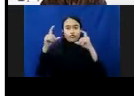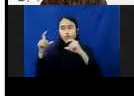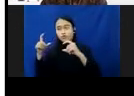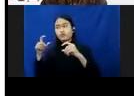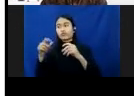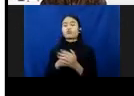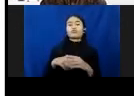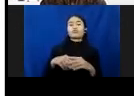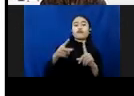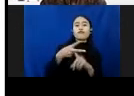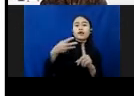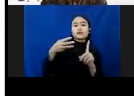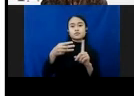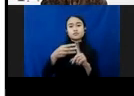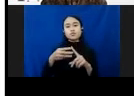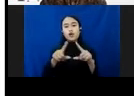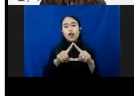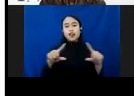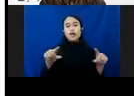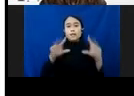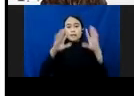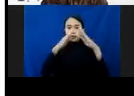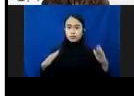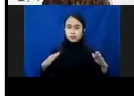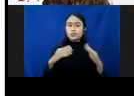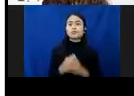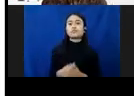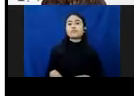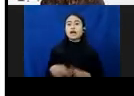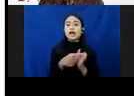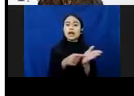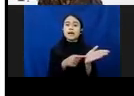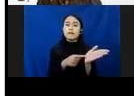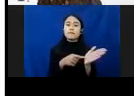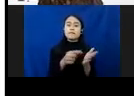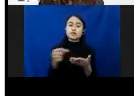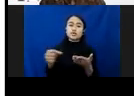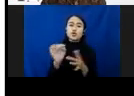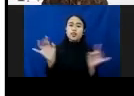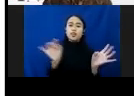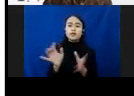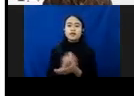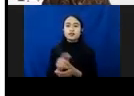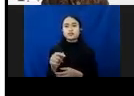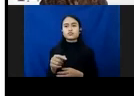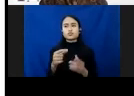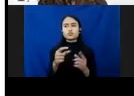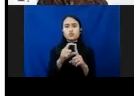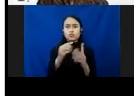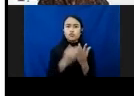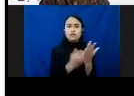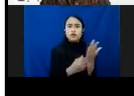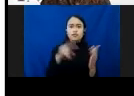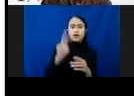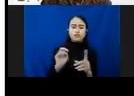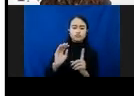Facebooknya, alamatnya, geografisnya, nama sekolahnya. Itu data pribadi anak yang harus kita lindungi. Yang kadang-kadang